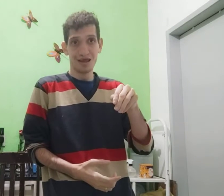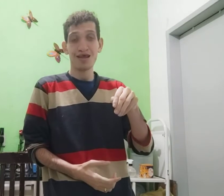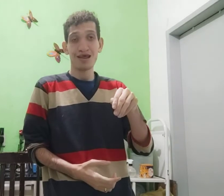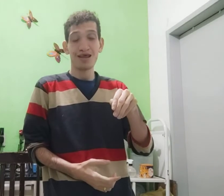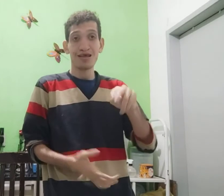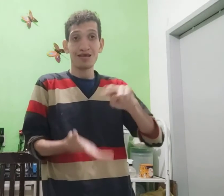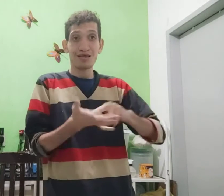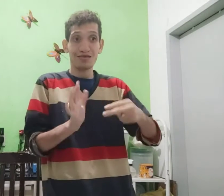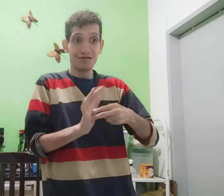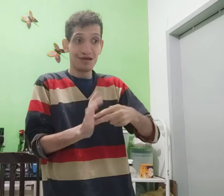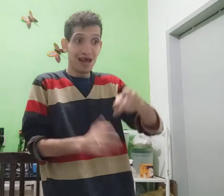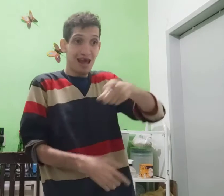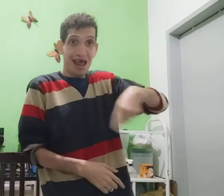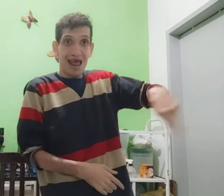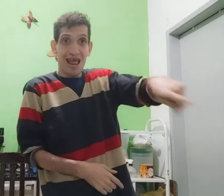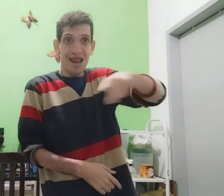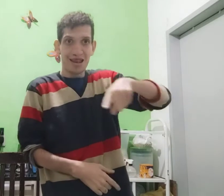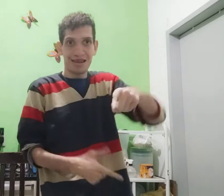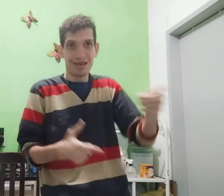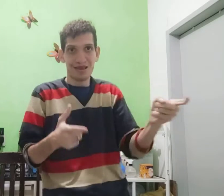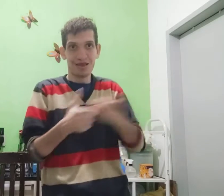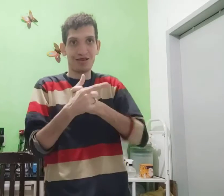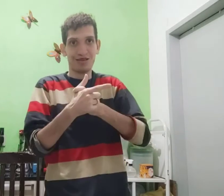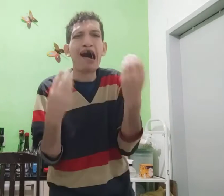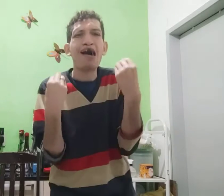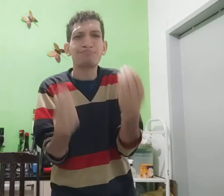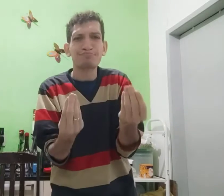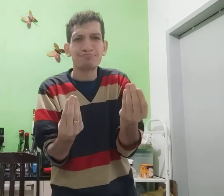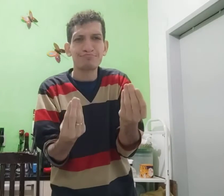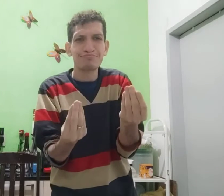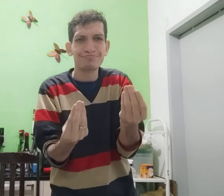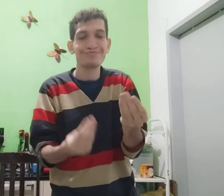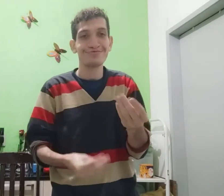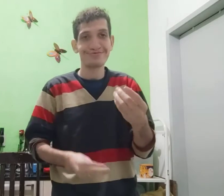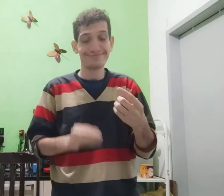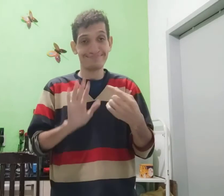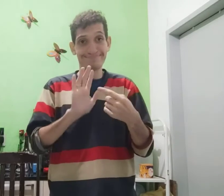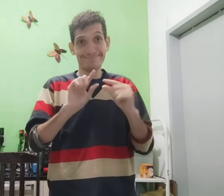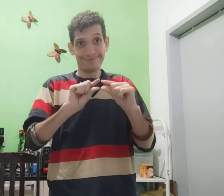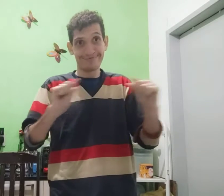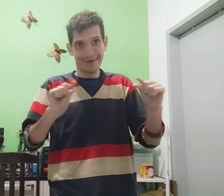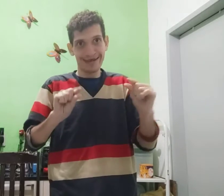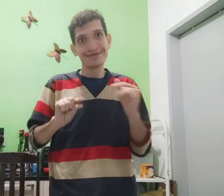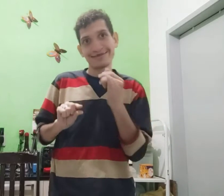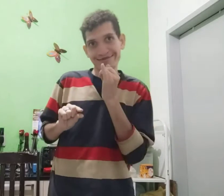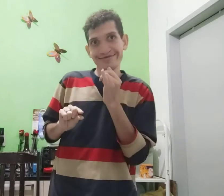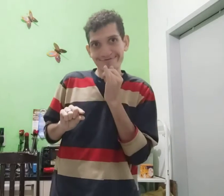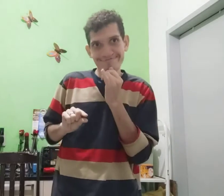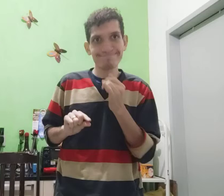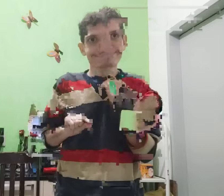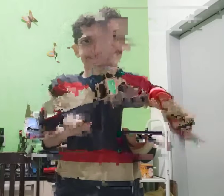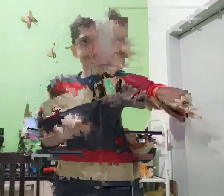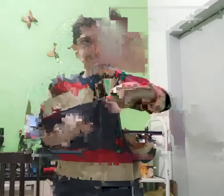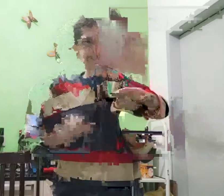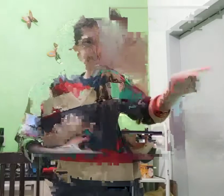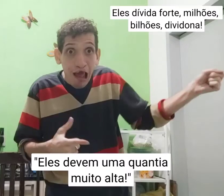Sim, sim, ele, e eles, dívida Como assim? Uma frase, por exemplo